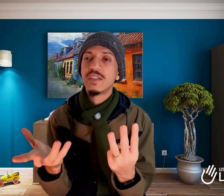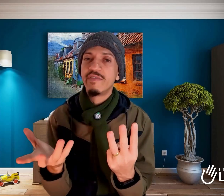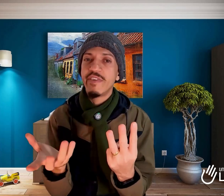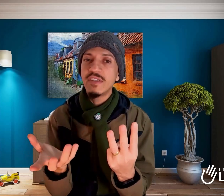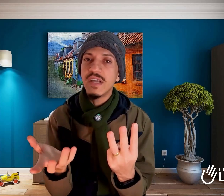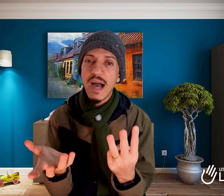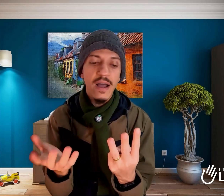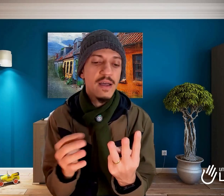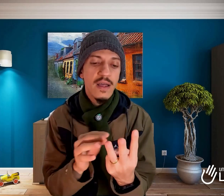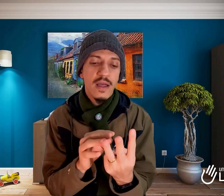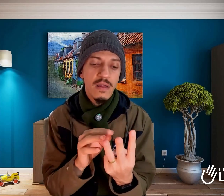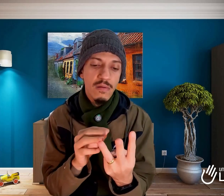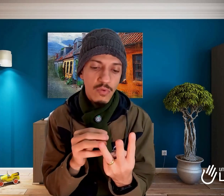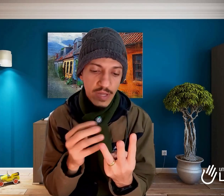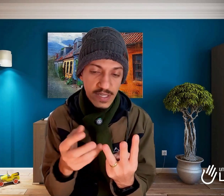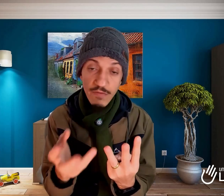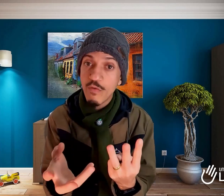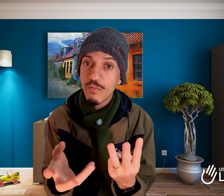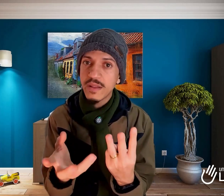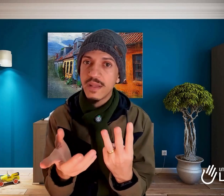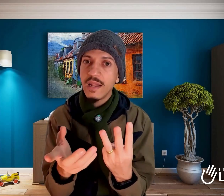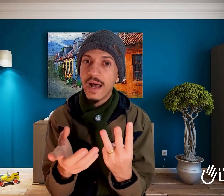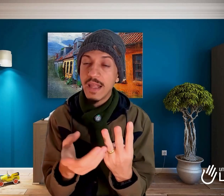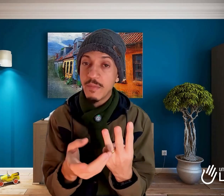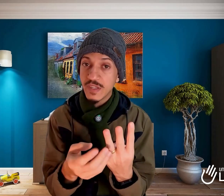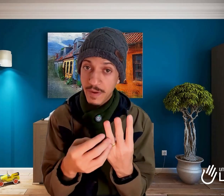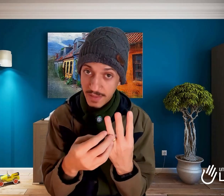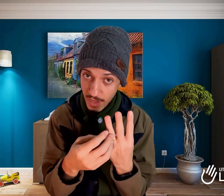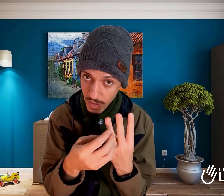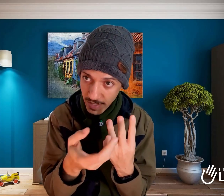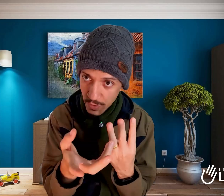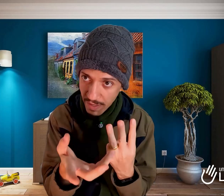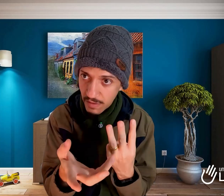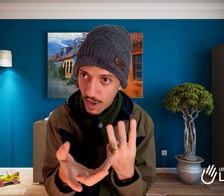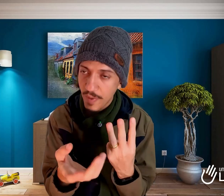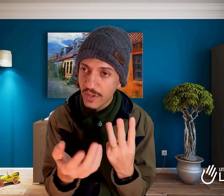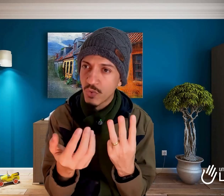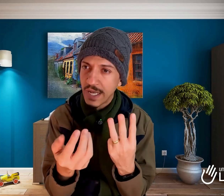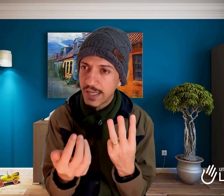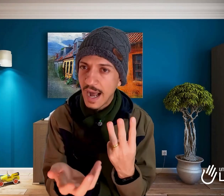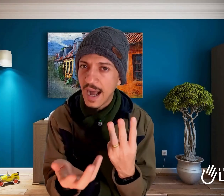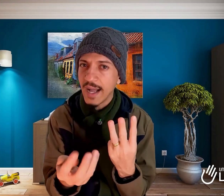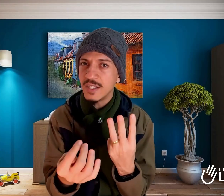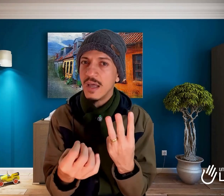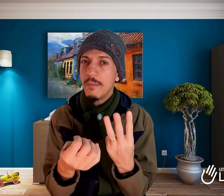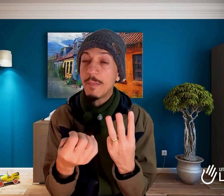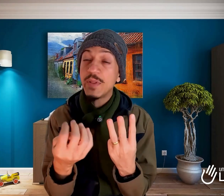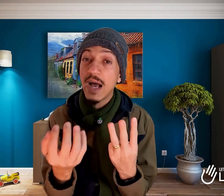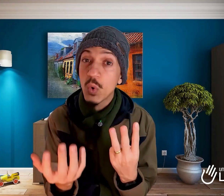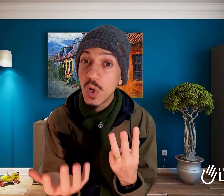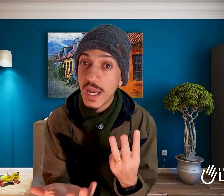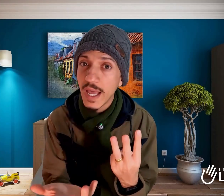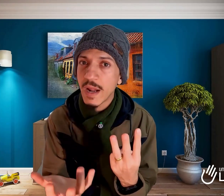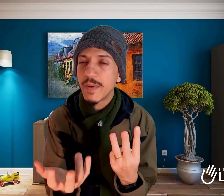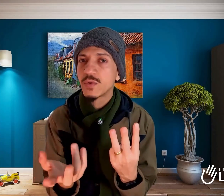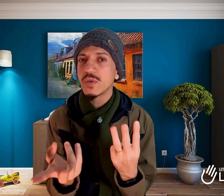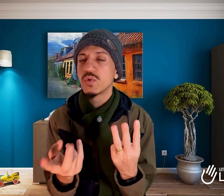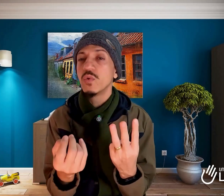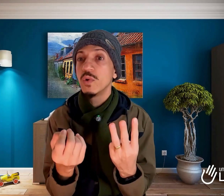vivenciar no desenvolvimento dele na Libras para ter um atendimento realmente de qualidade, para poder acolher a pessoa surda,